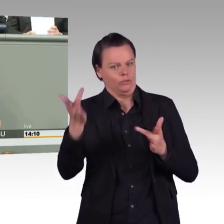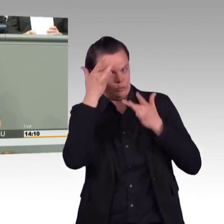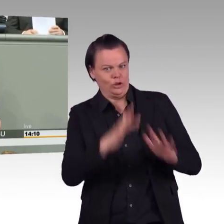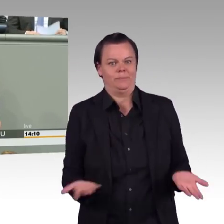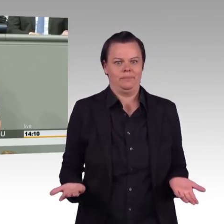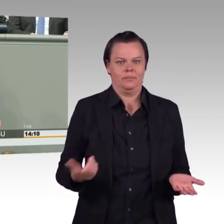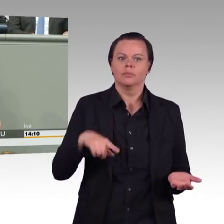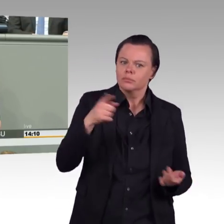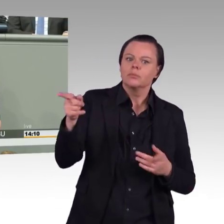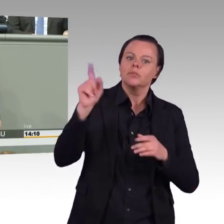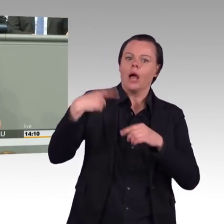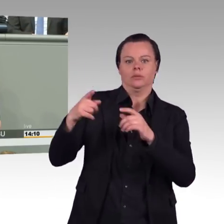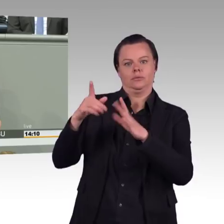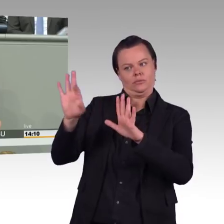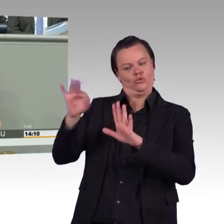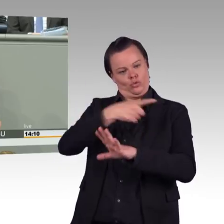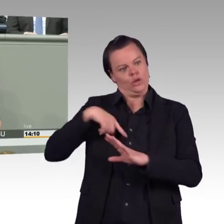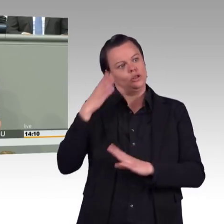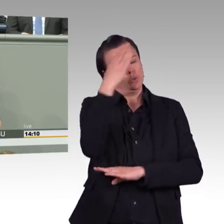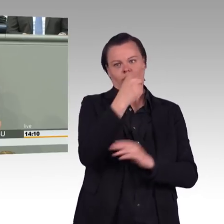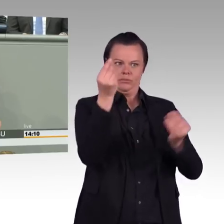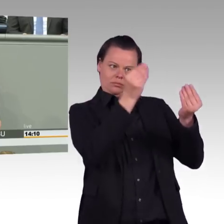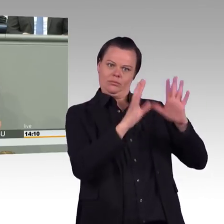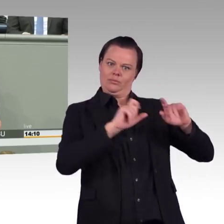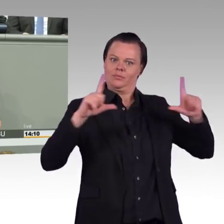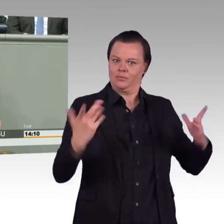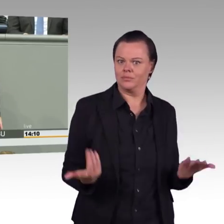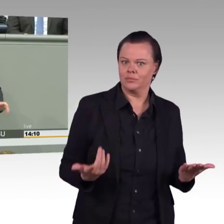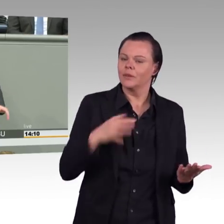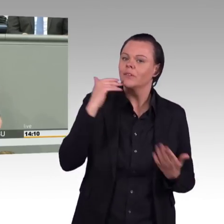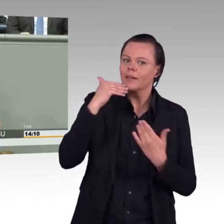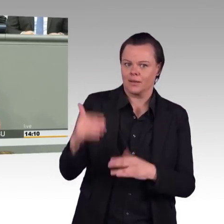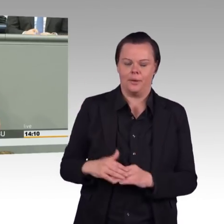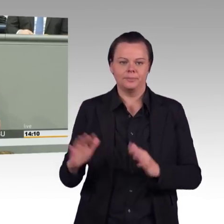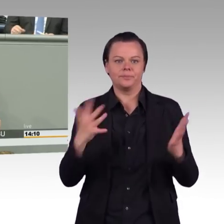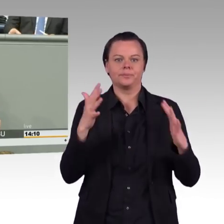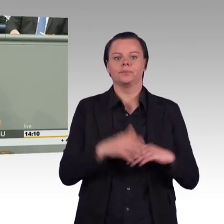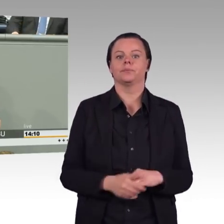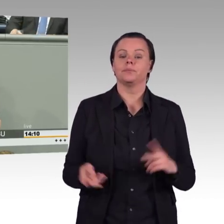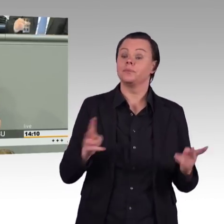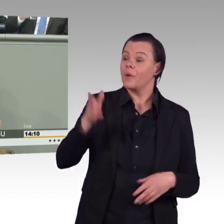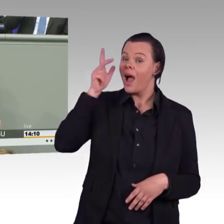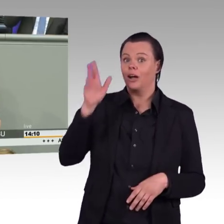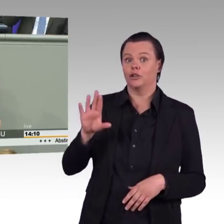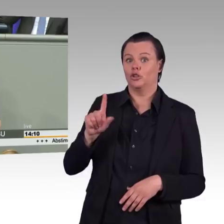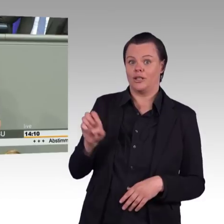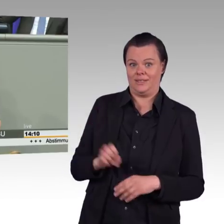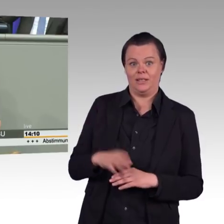gelohnt haben, dass das dort schriftlich fixiert ist. Und wir haben jetzt hier viel zu Versorgungssicherheit gehört. Wir haben viel